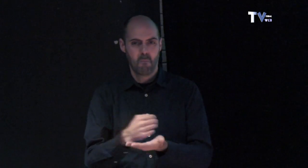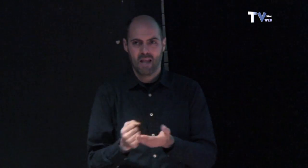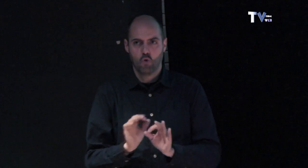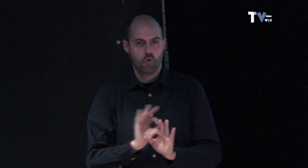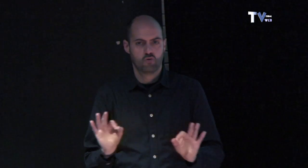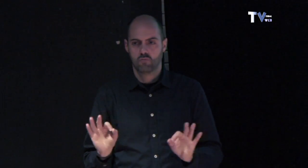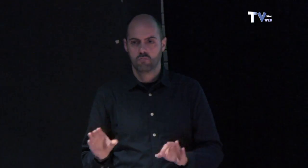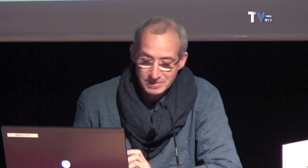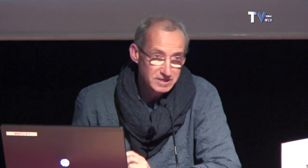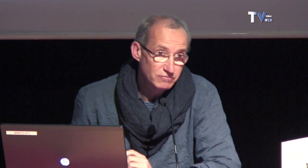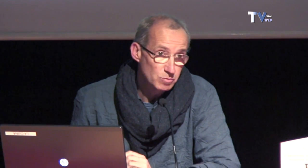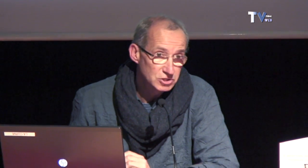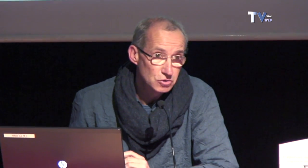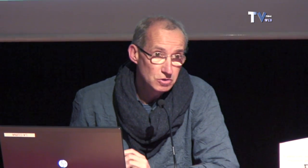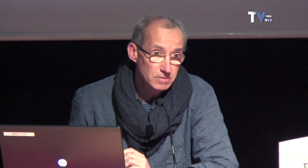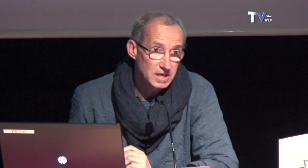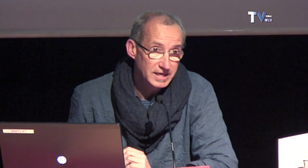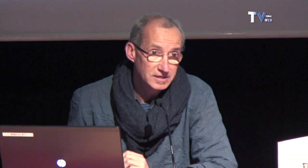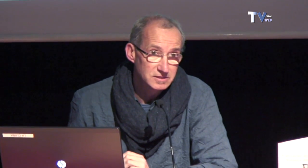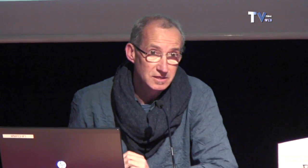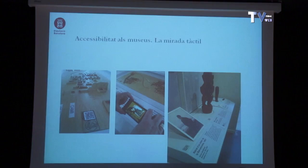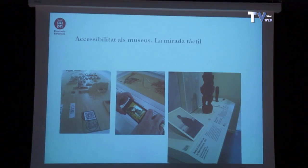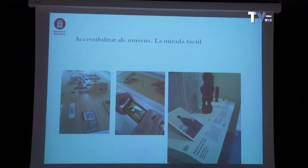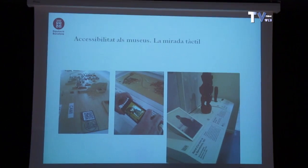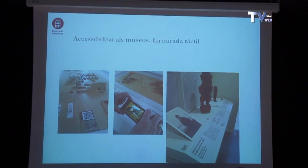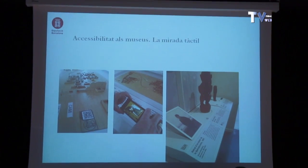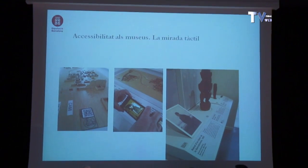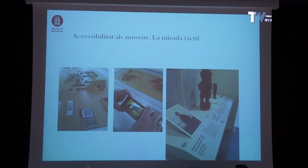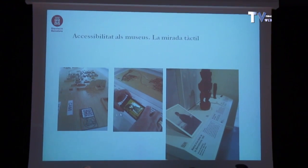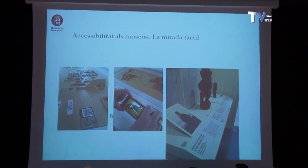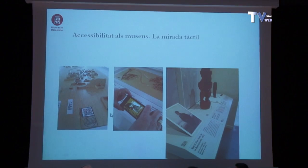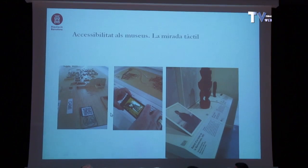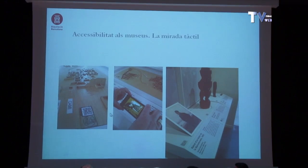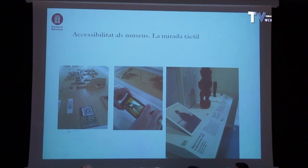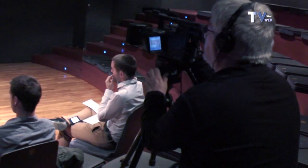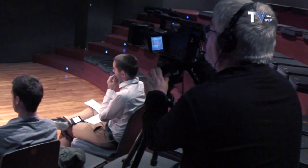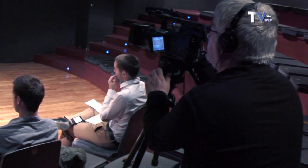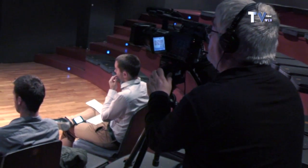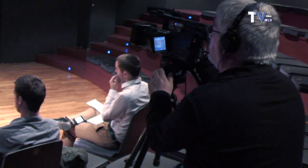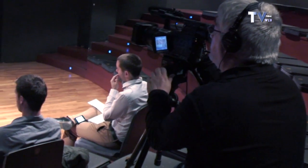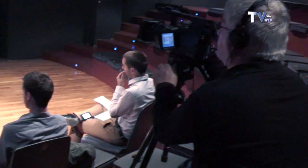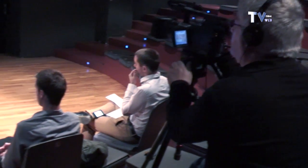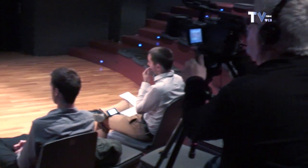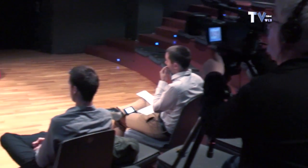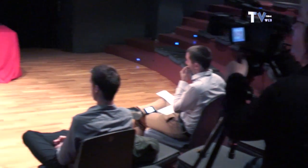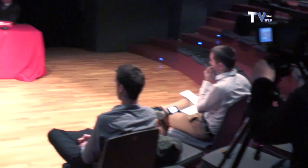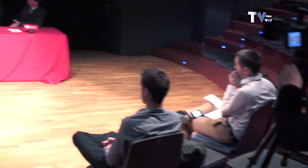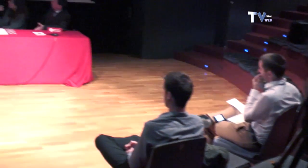on tot el nivell d'informació que estem en aquesta imatge. També cal dir que el codi QR